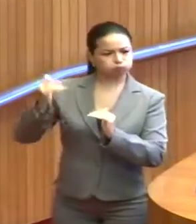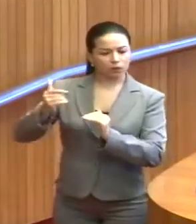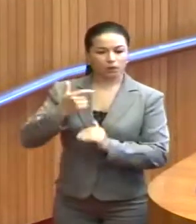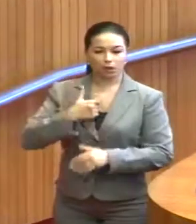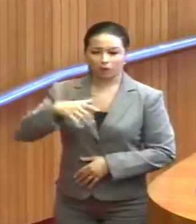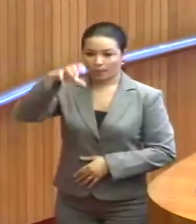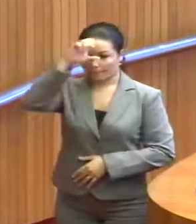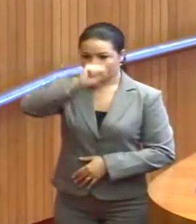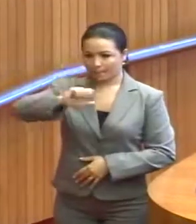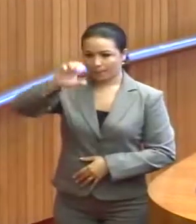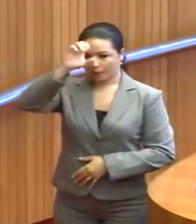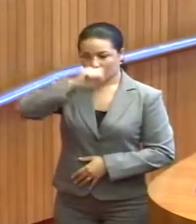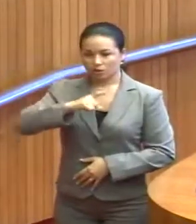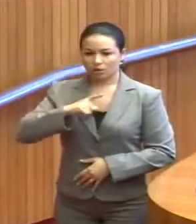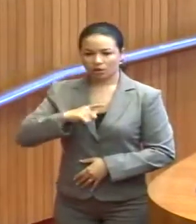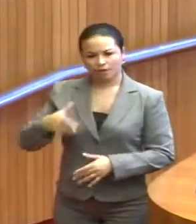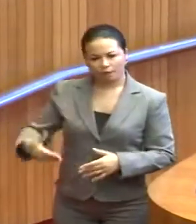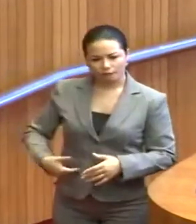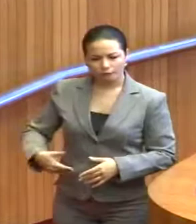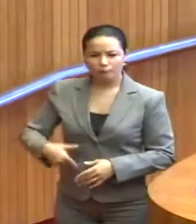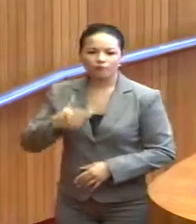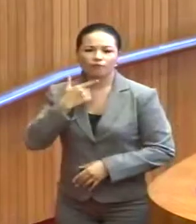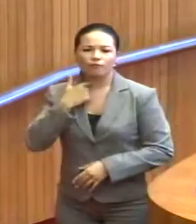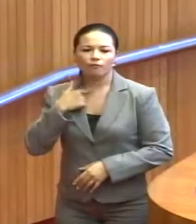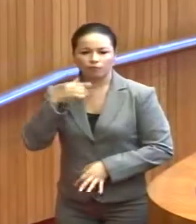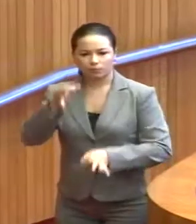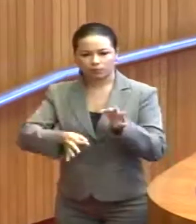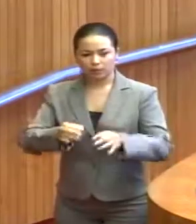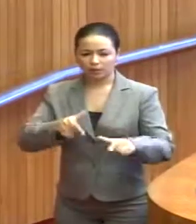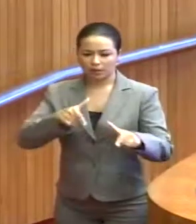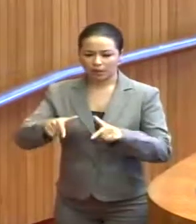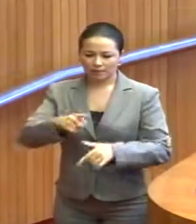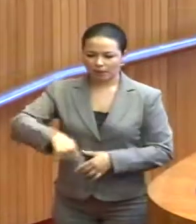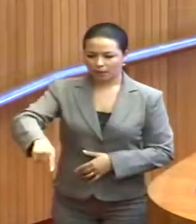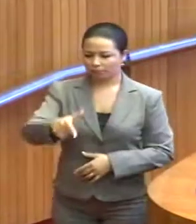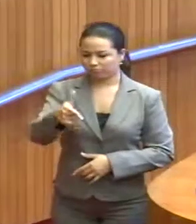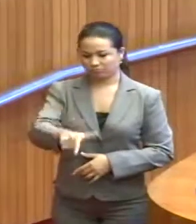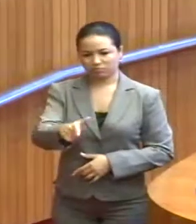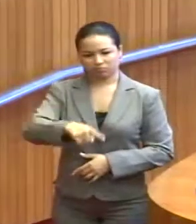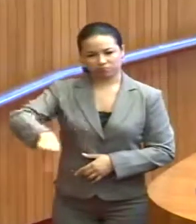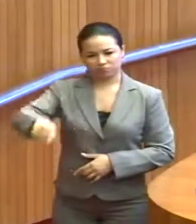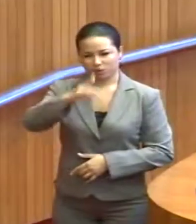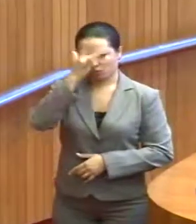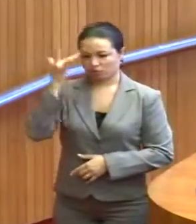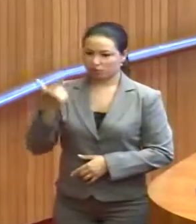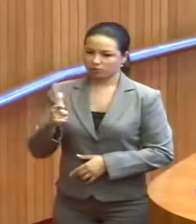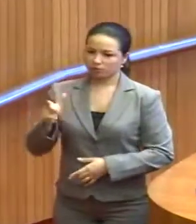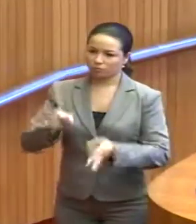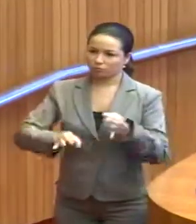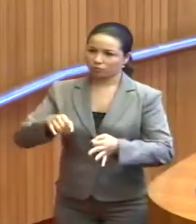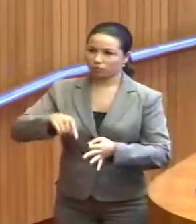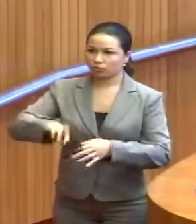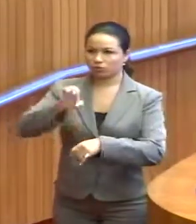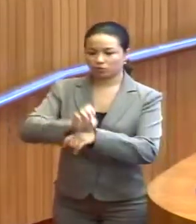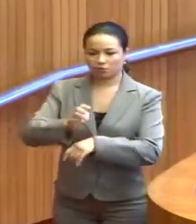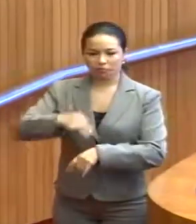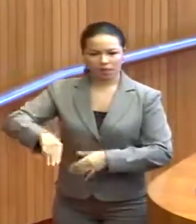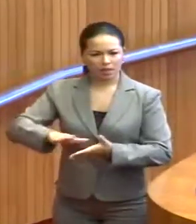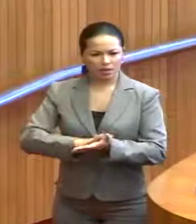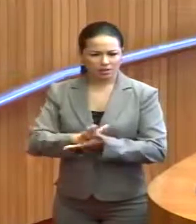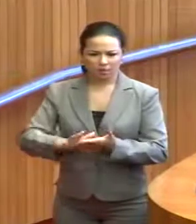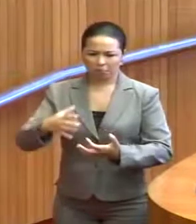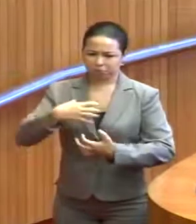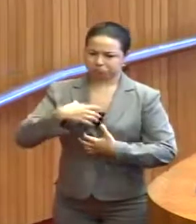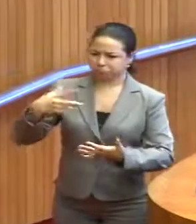ter fome e sede de justiça, para trabalhar especialmente pelos injustiçados do Estado do Maranhão. E nada disso me